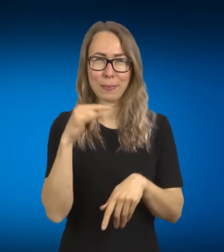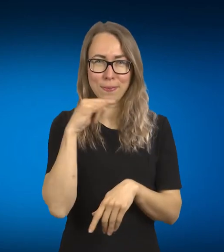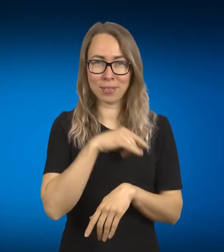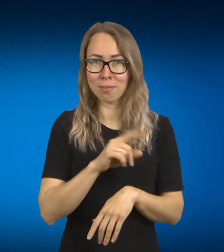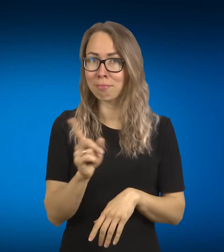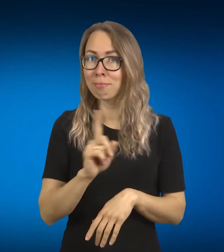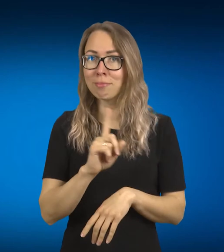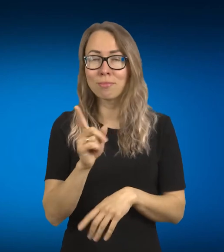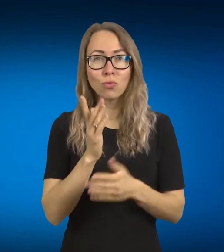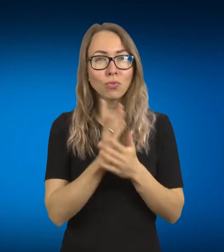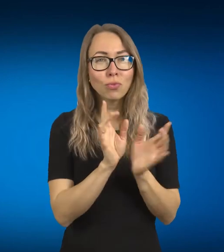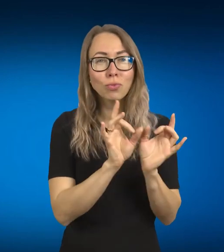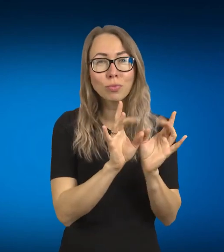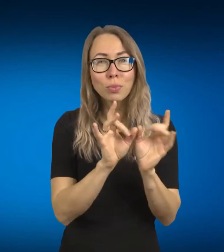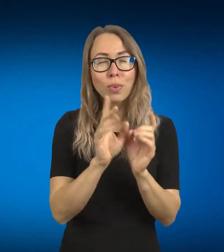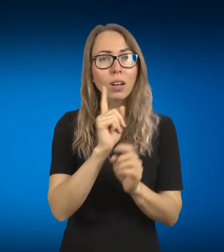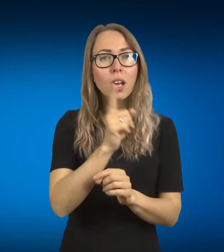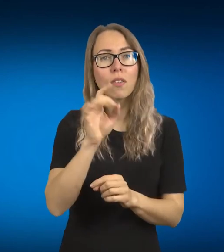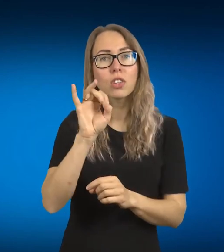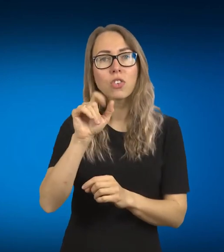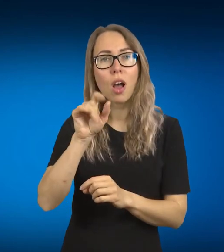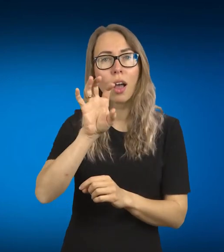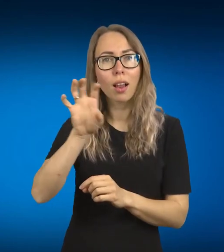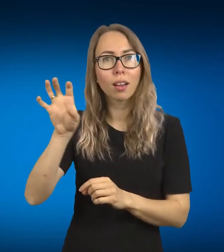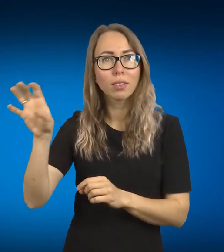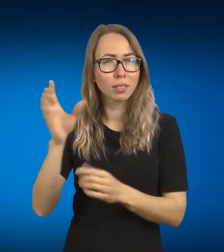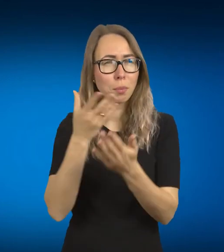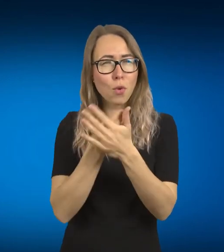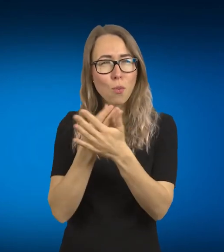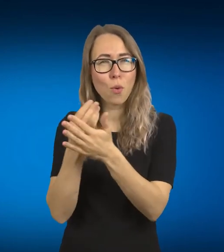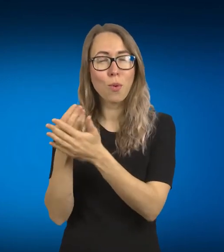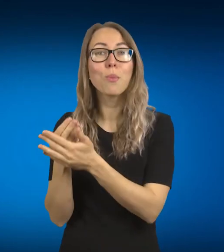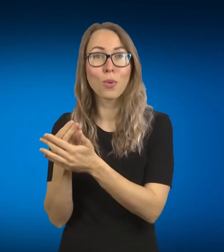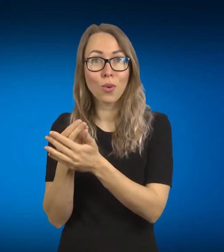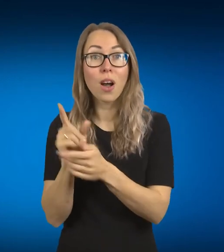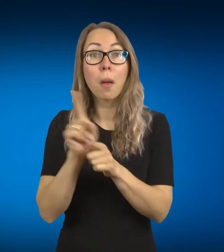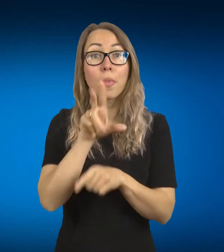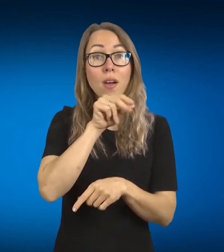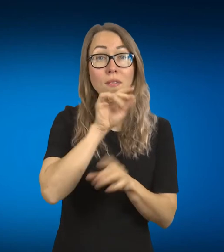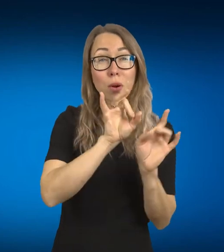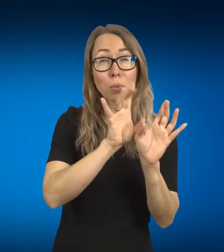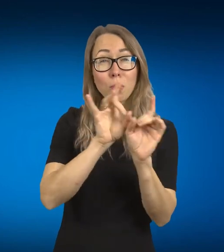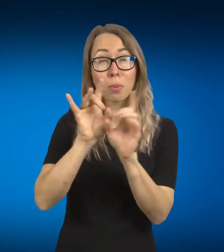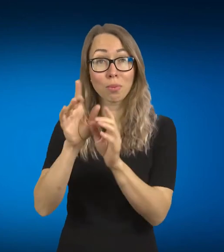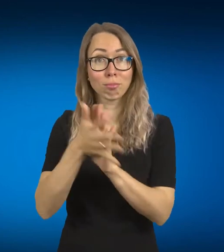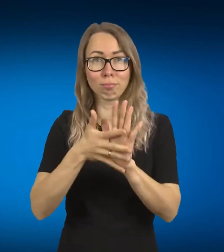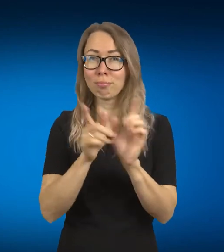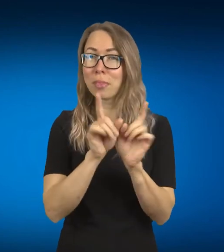šnekamoji kalba yra atskira. Tik tie, kad jas daug labiau ryša tarpusavį, sieja,